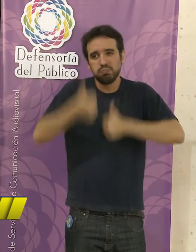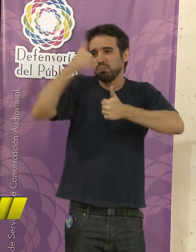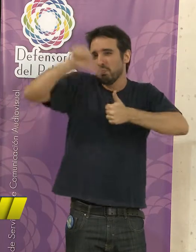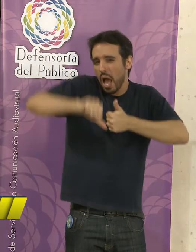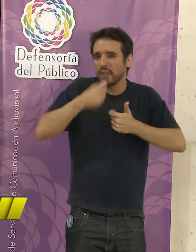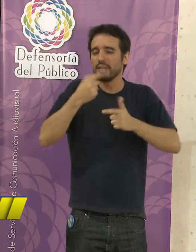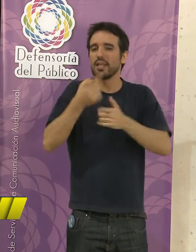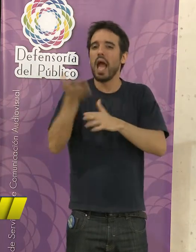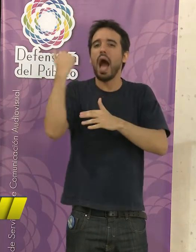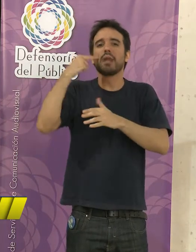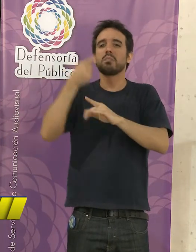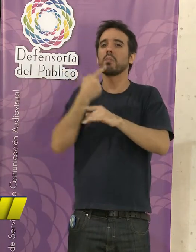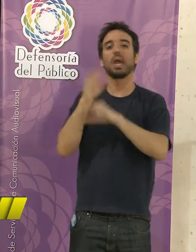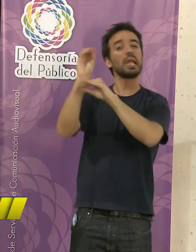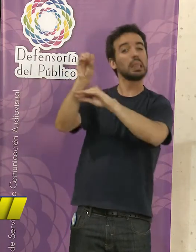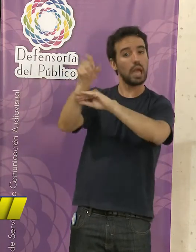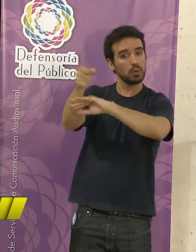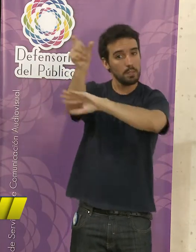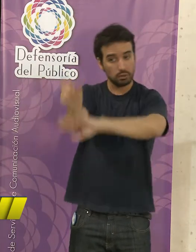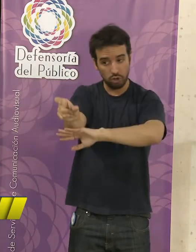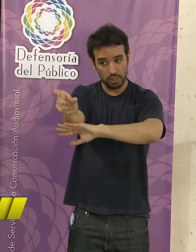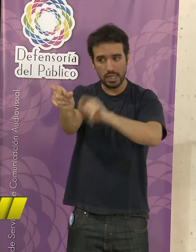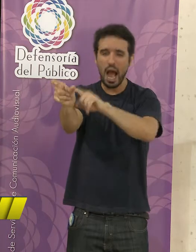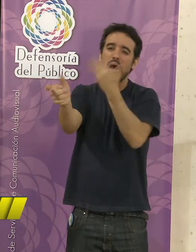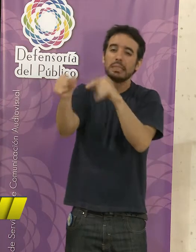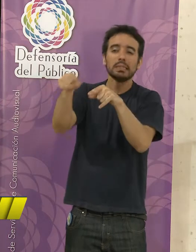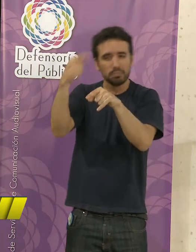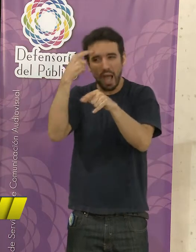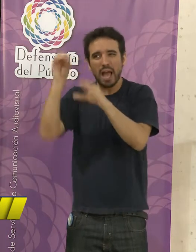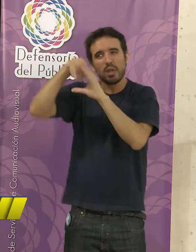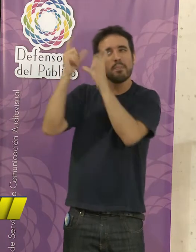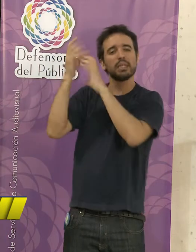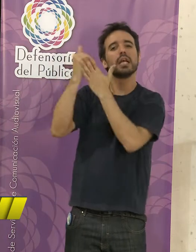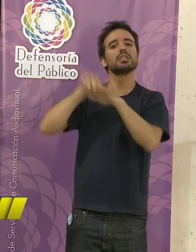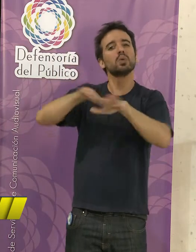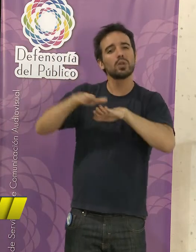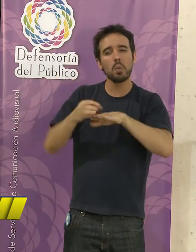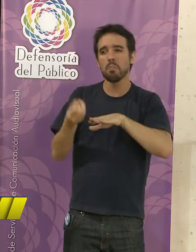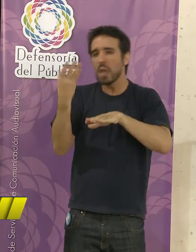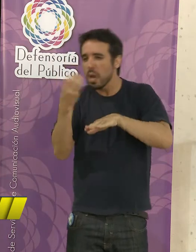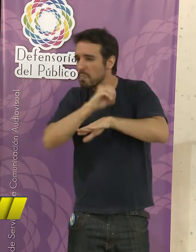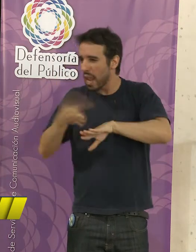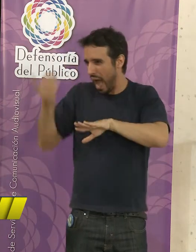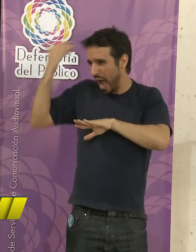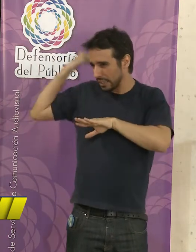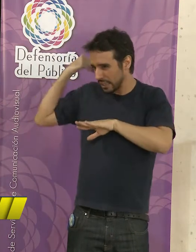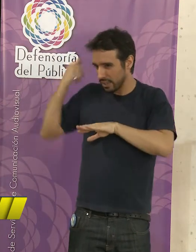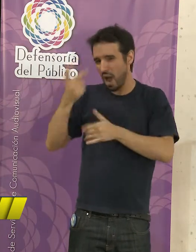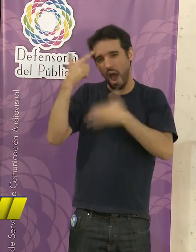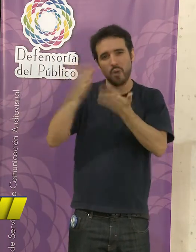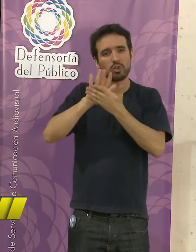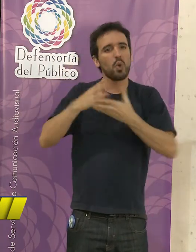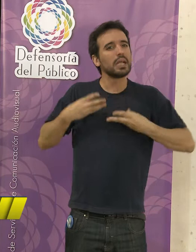antes de ser criticada tuvo alguna situación mala o buena, ¿sí? O sea, estamos hablando de